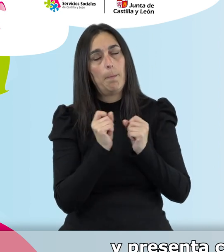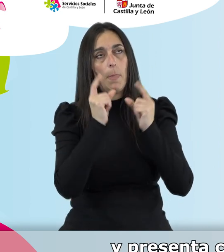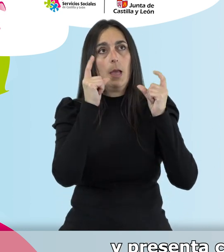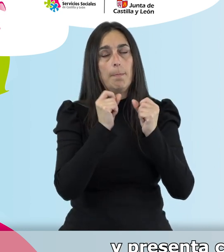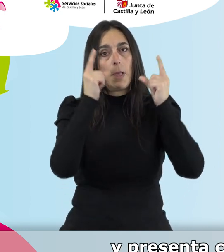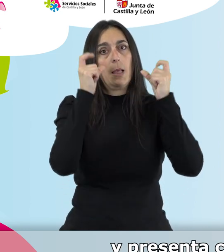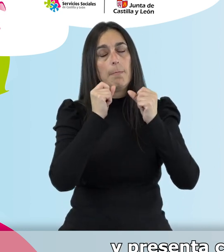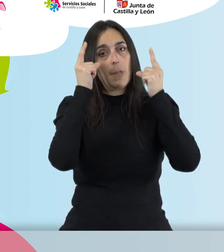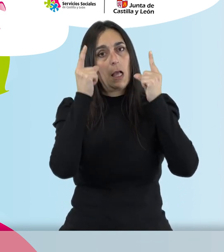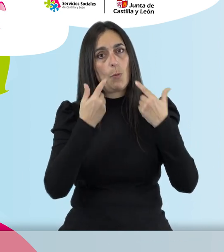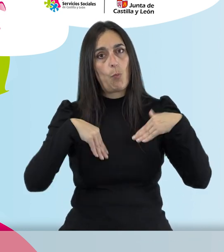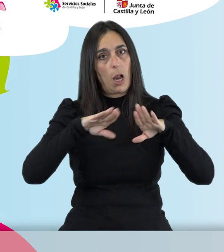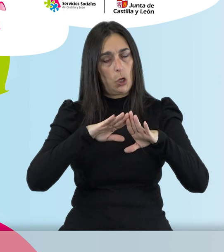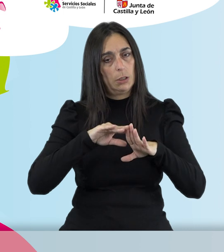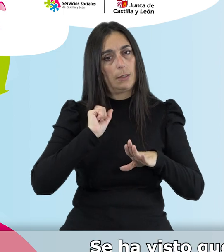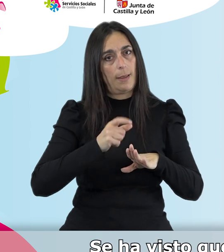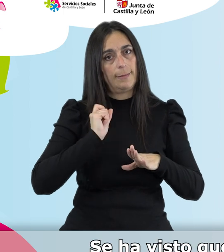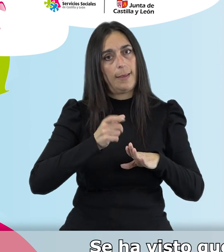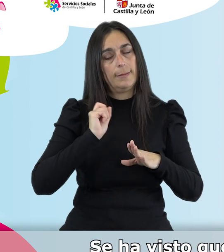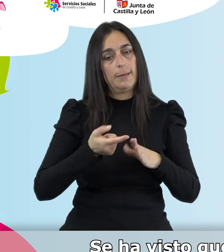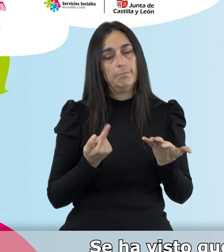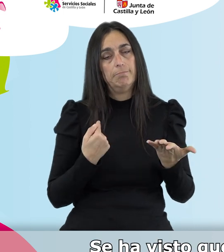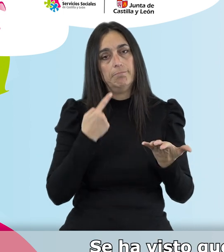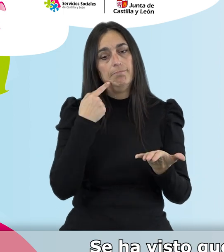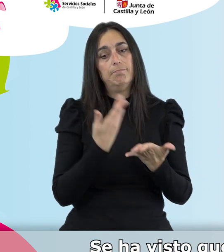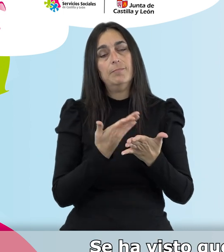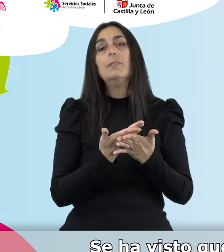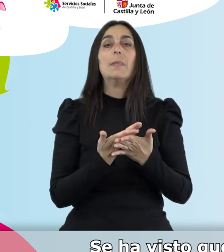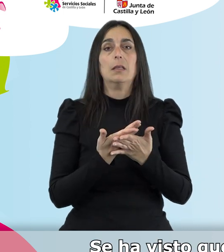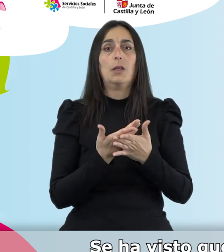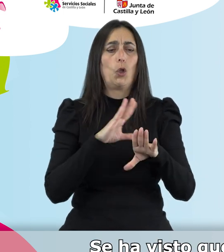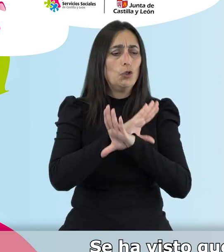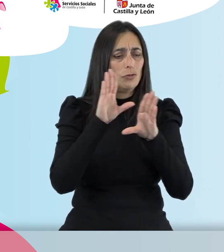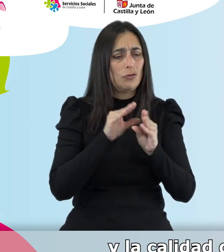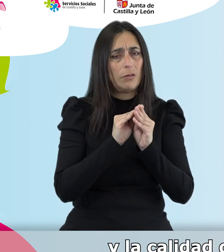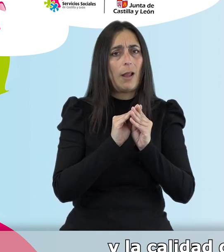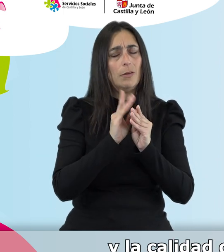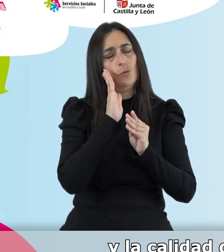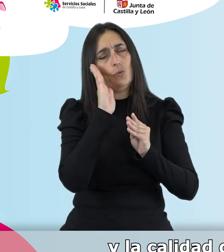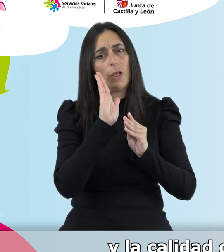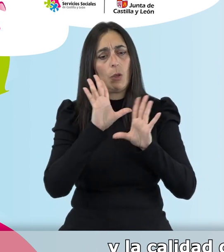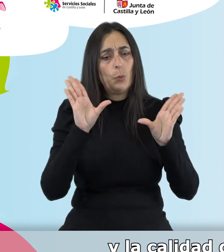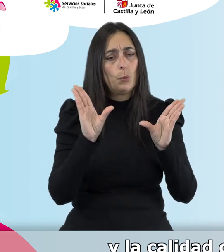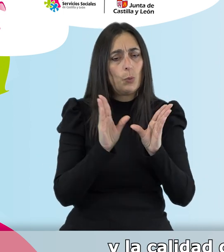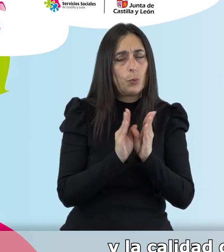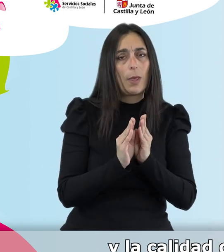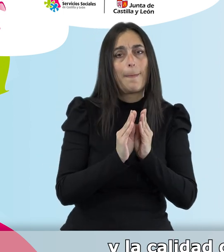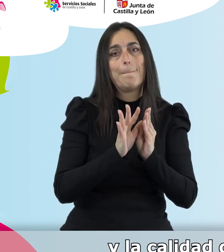presenta continuos despertares nocturnos. Se ha visto que se reduce el tiempo total del sueño y la calidad del